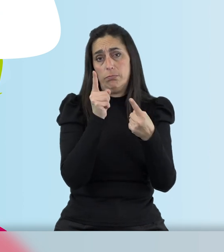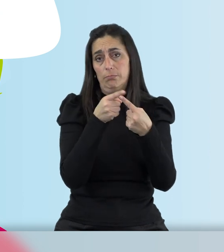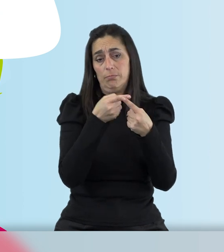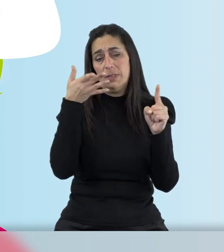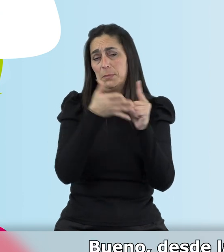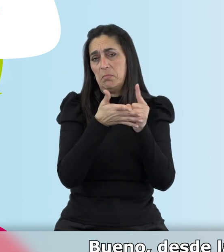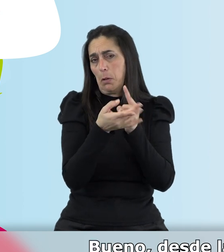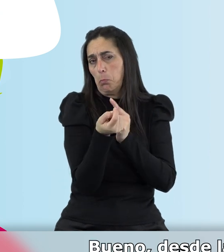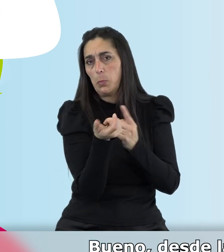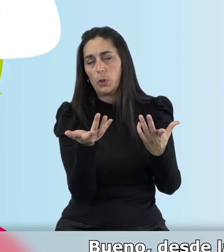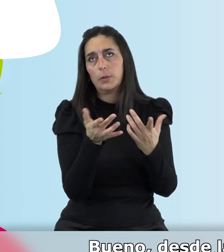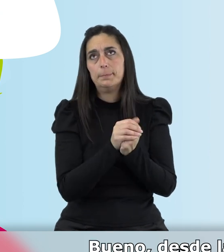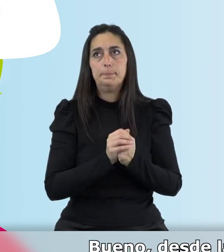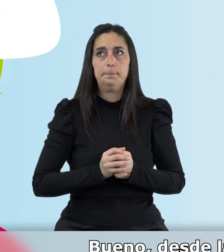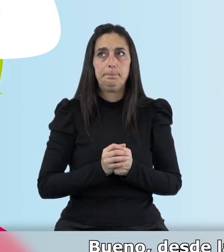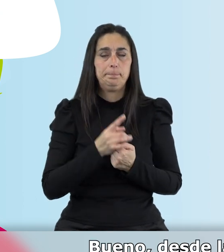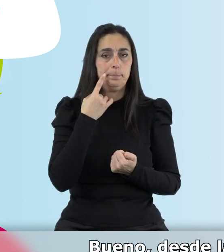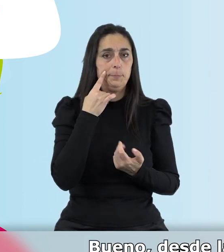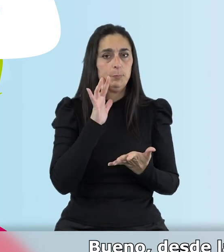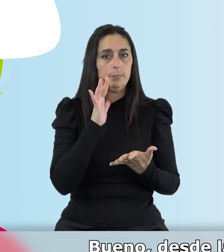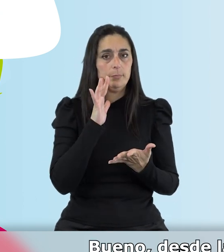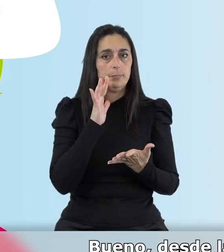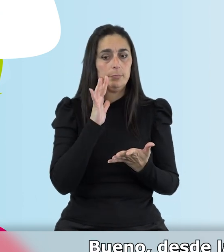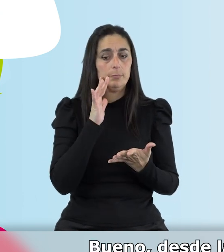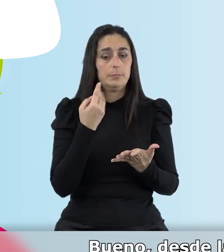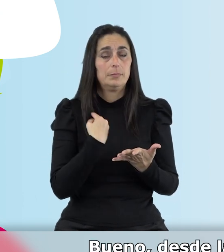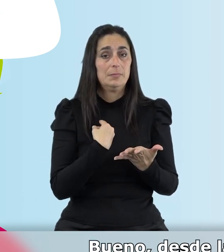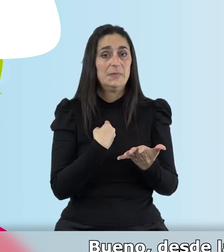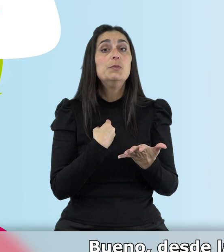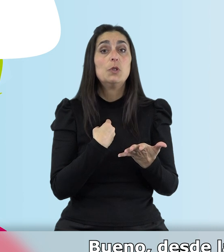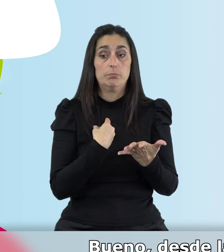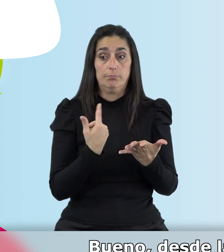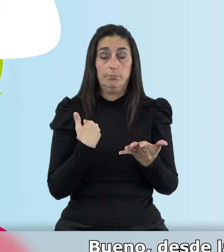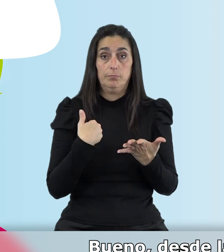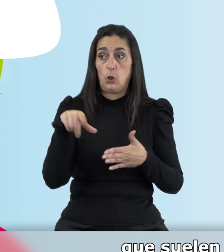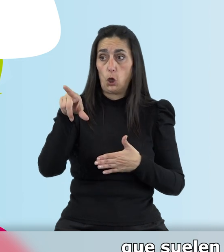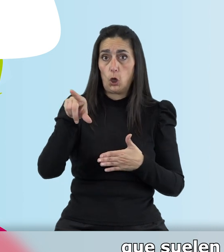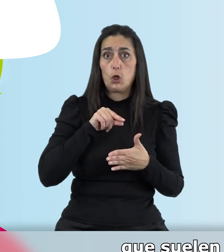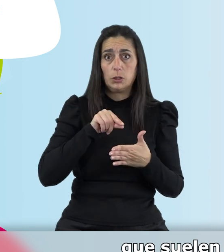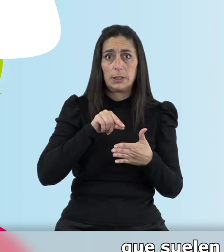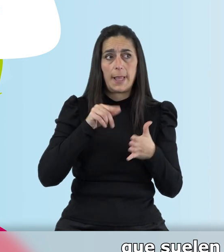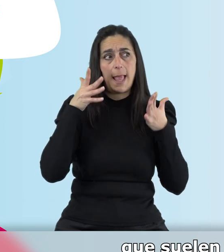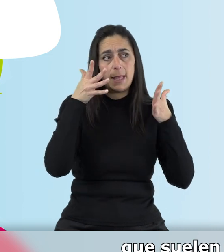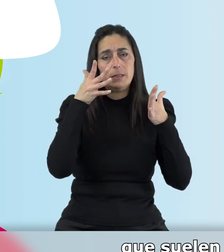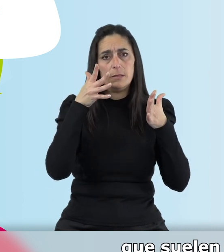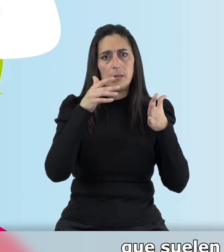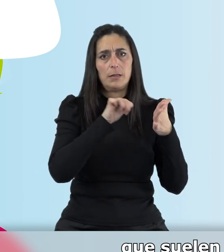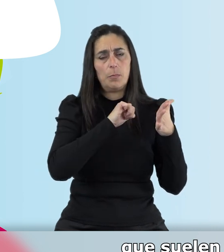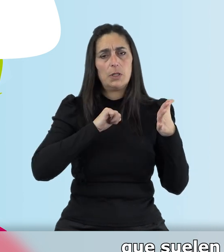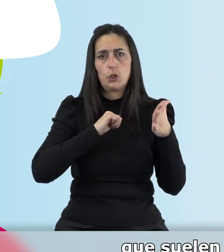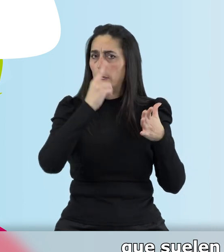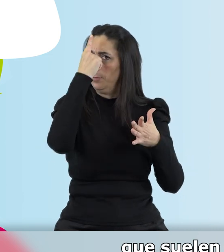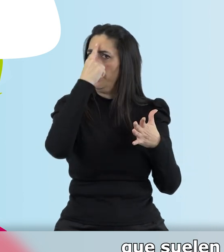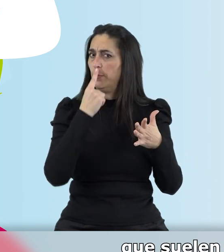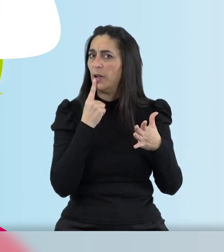asistencia personal, bueno, desde la entidad contratamos asistentes personales que suelen tener un